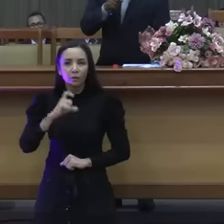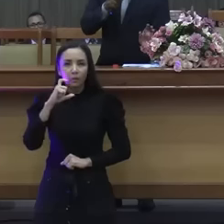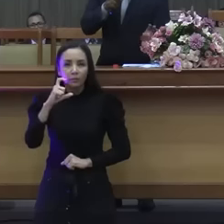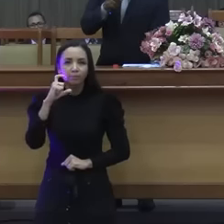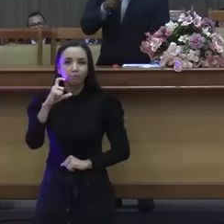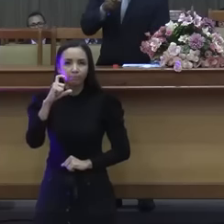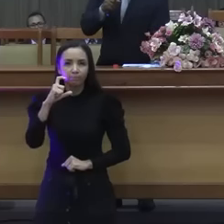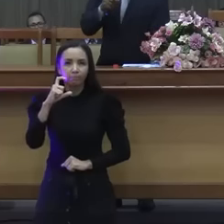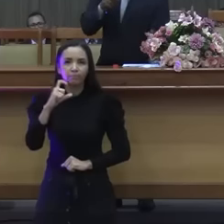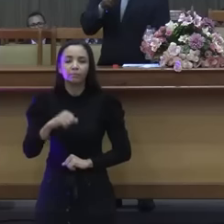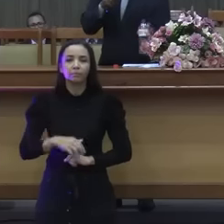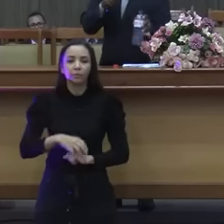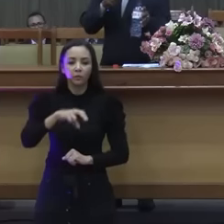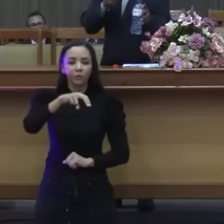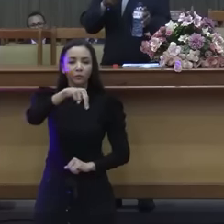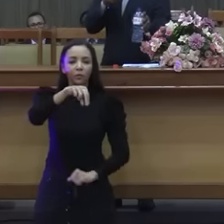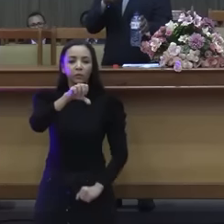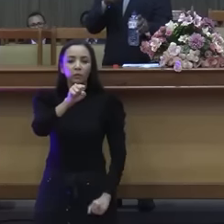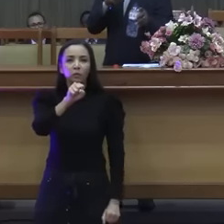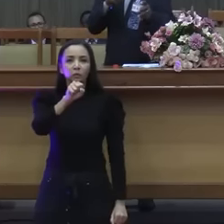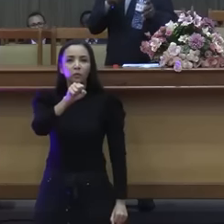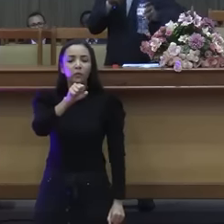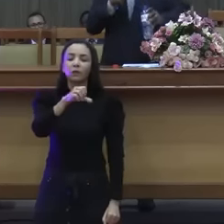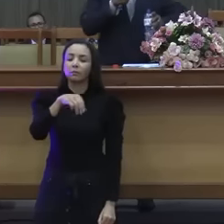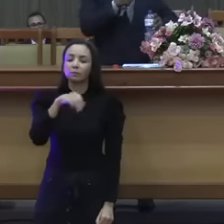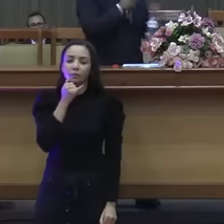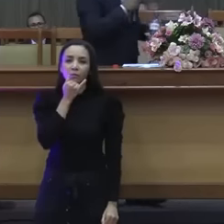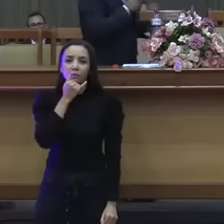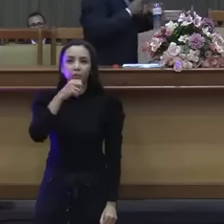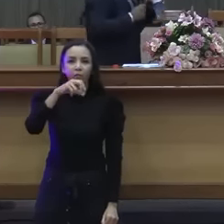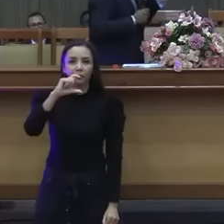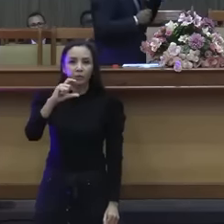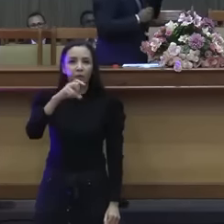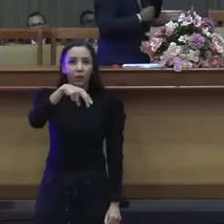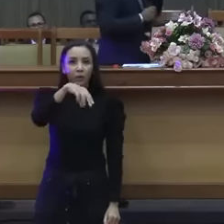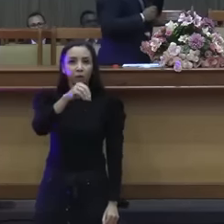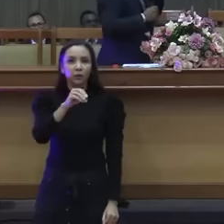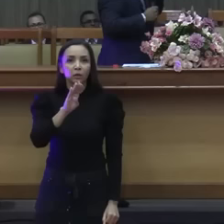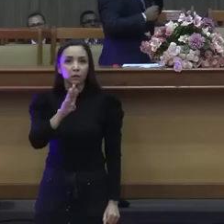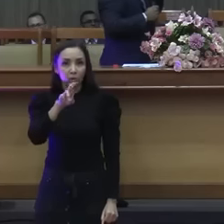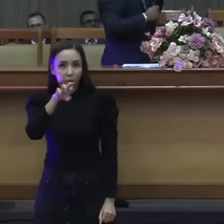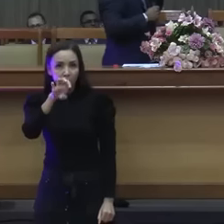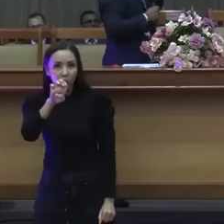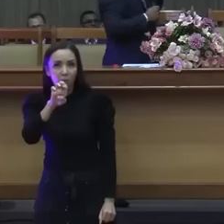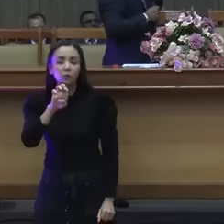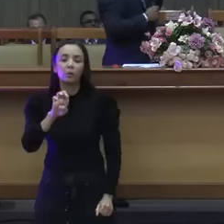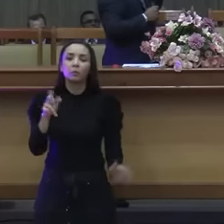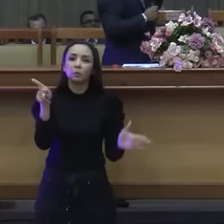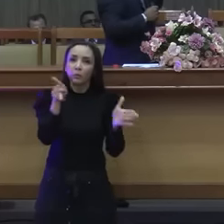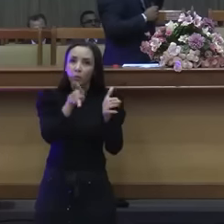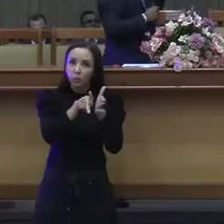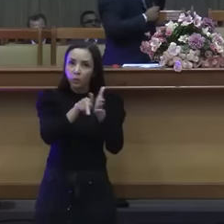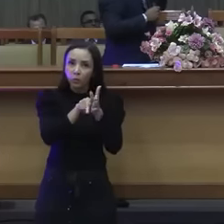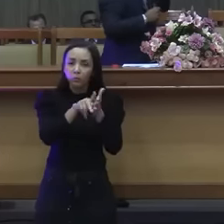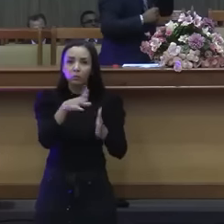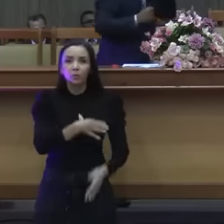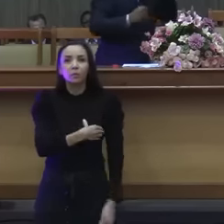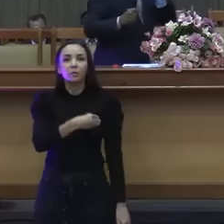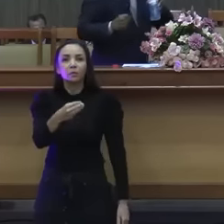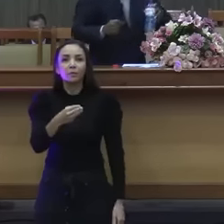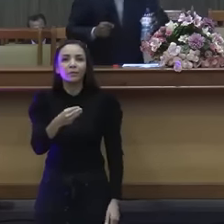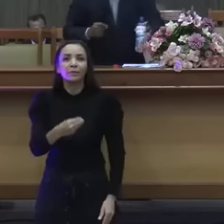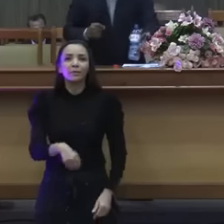nobre é um título aplicado para quem é filho de rei, é de nobreza. Porque de bom grado receberam a